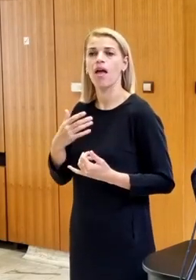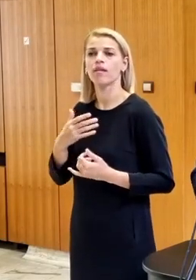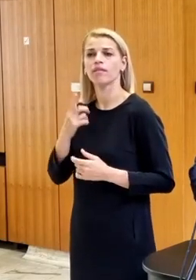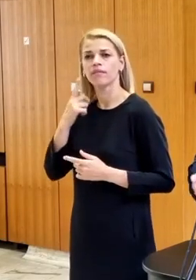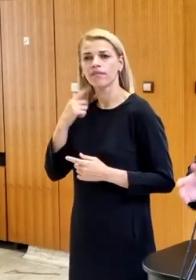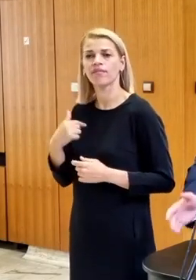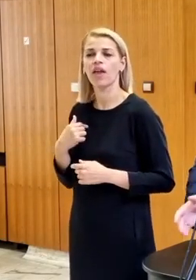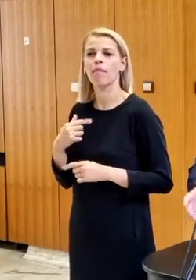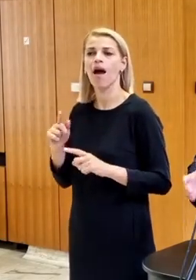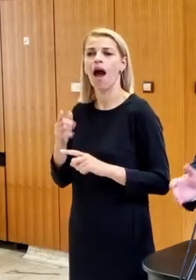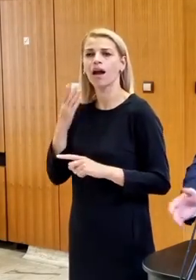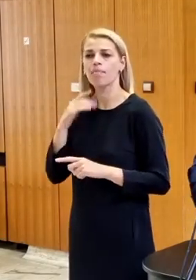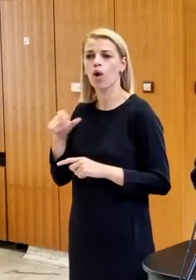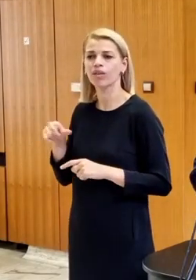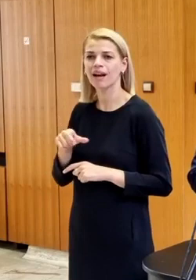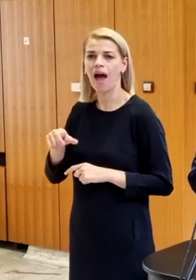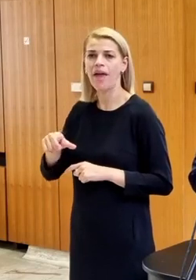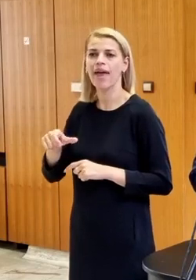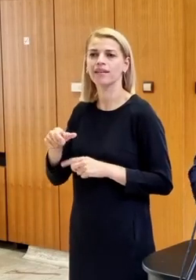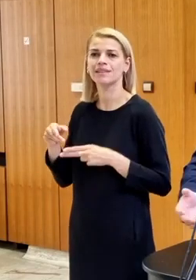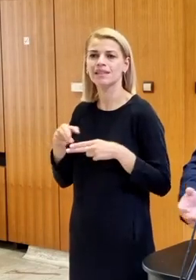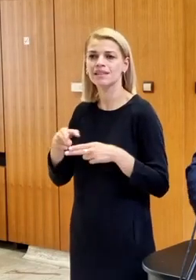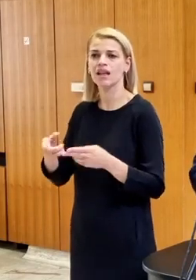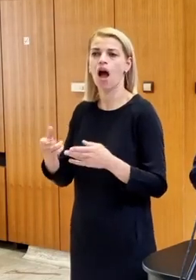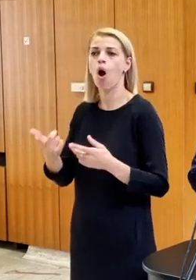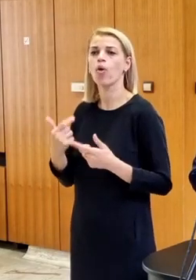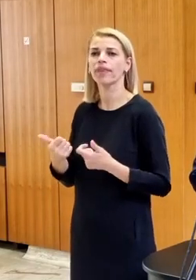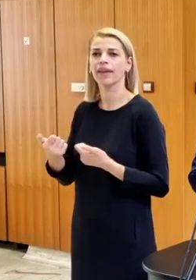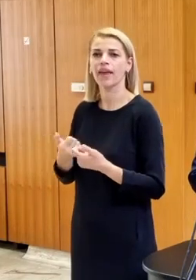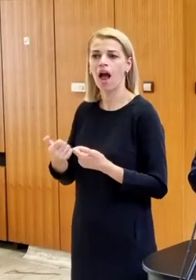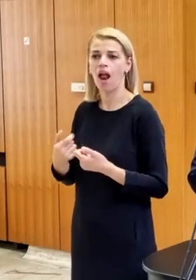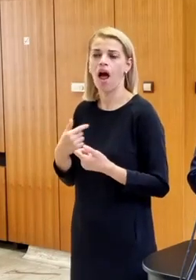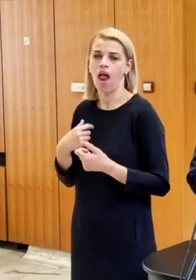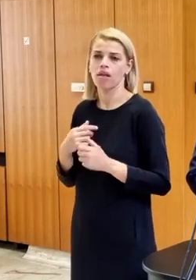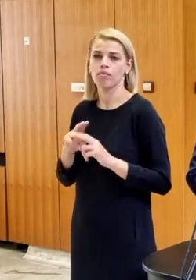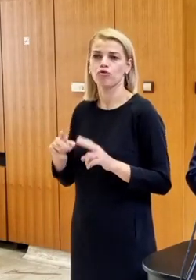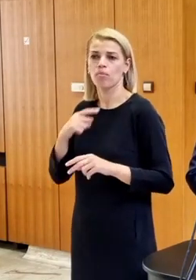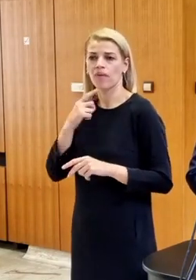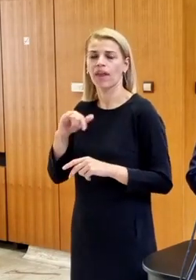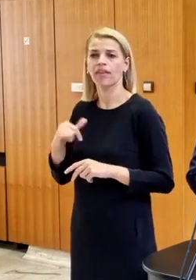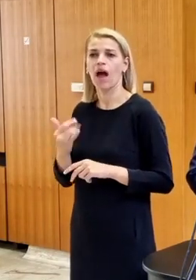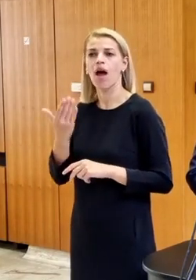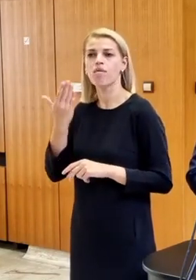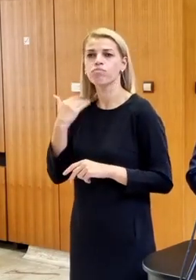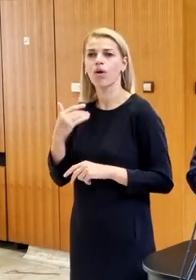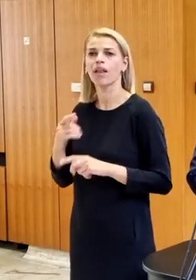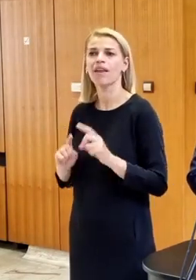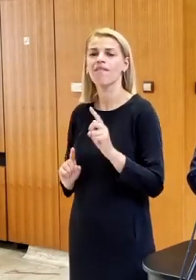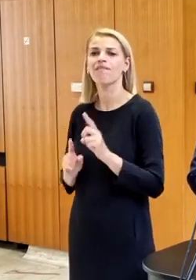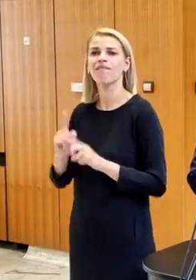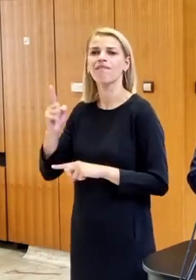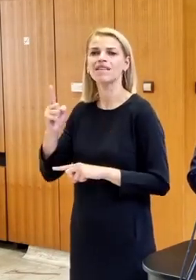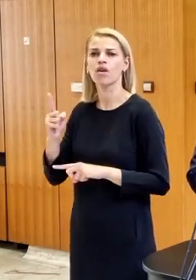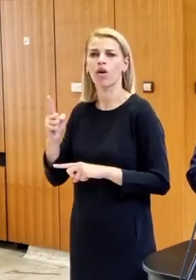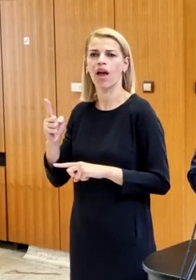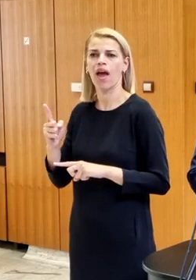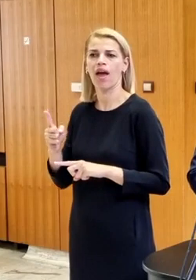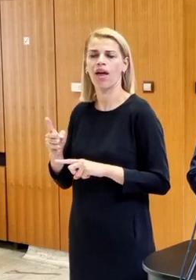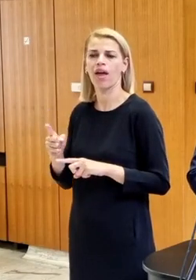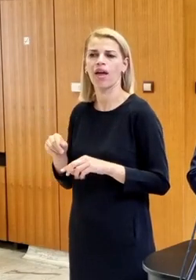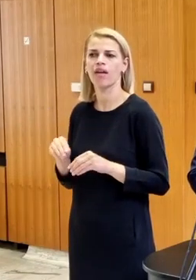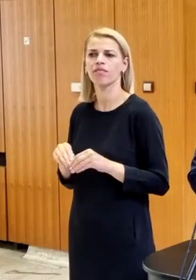káde letiel, aká bola trajektória, odkiaľ bolo vládaný a tak ďalej. A áno, môžem povedať, že boli používané aj veľké, vysoko sofistikované drony,